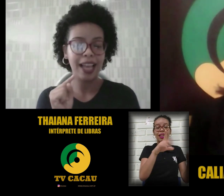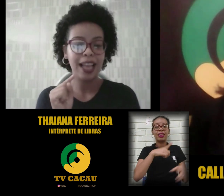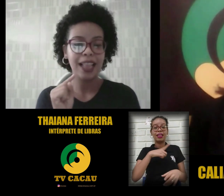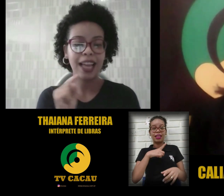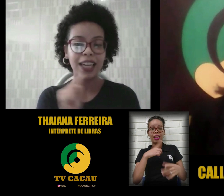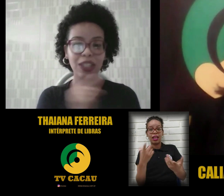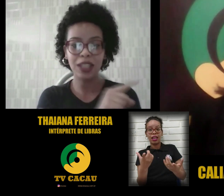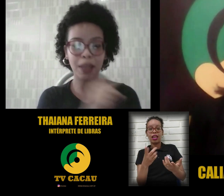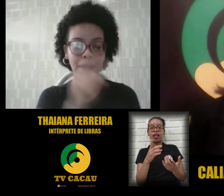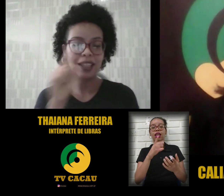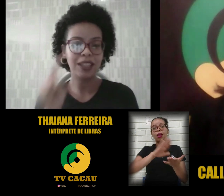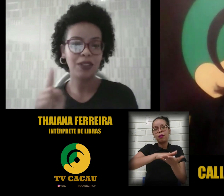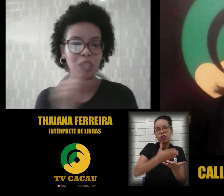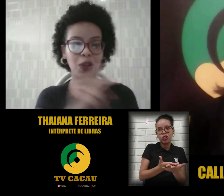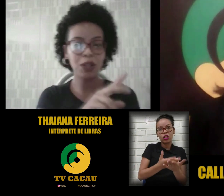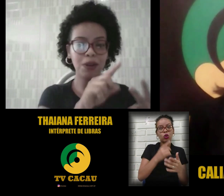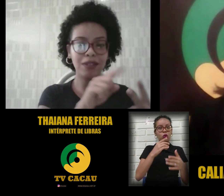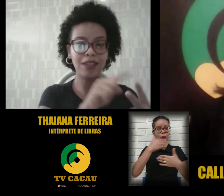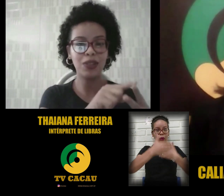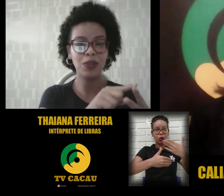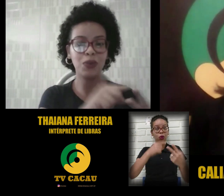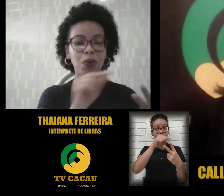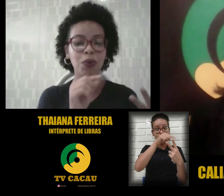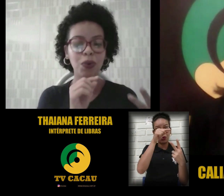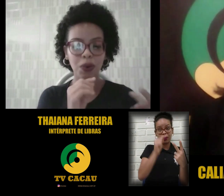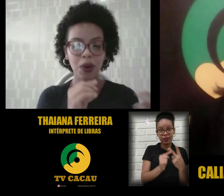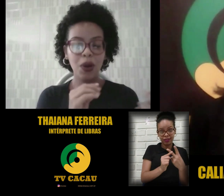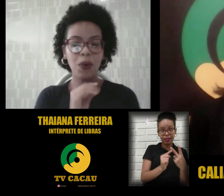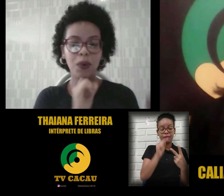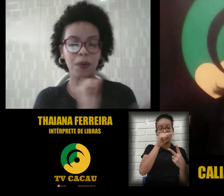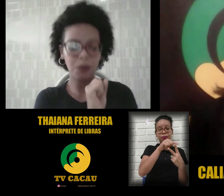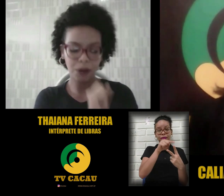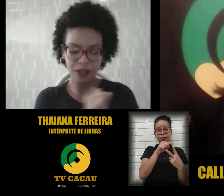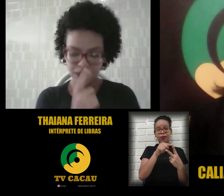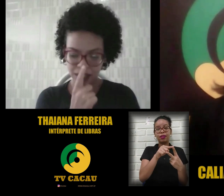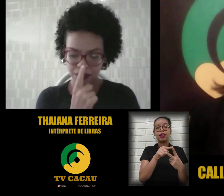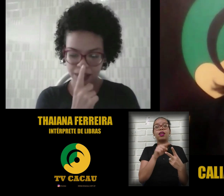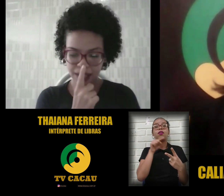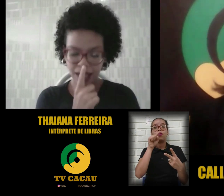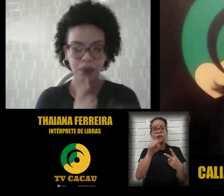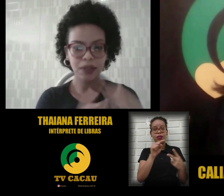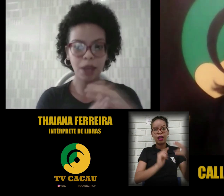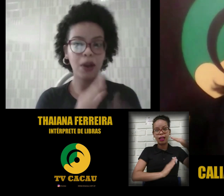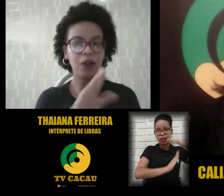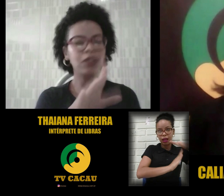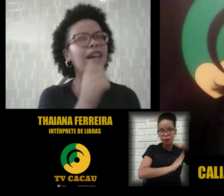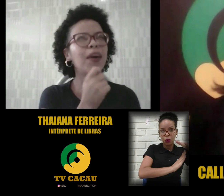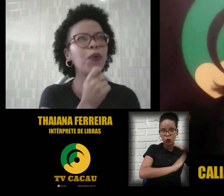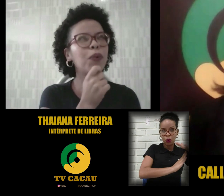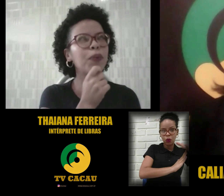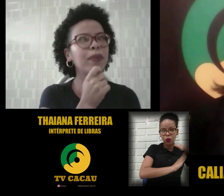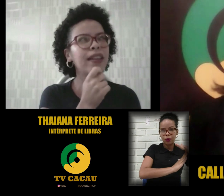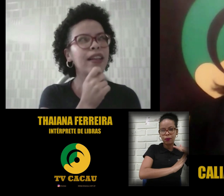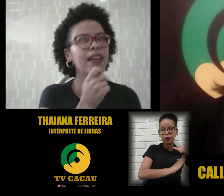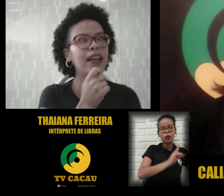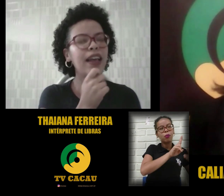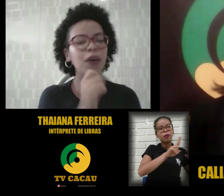Na questão da interpretação, tem dois processos. O processo que você dá um tempo, eu acho que é o